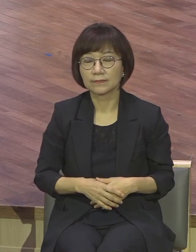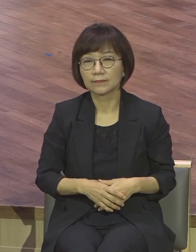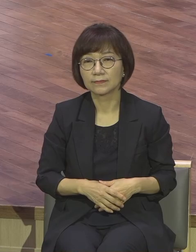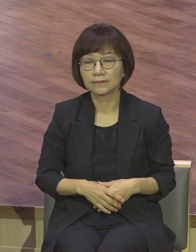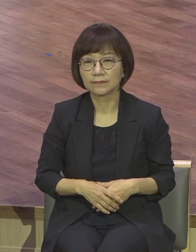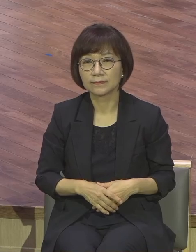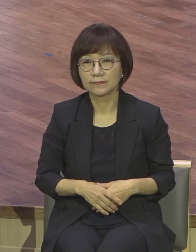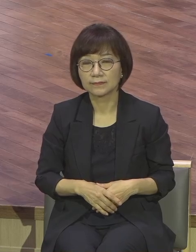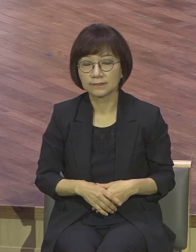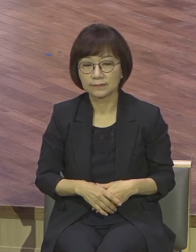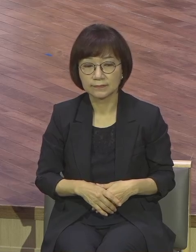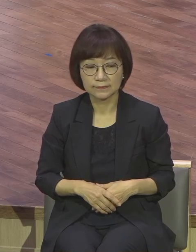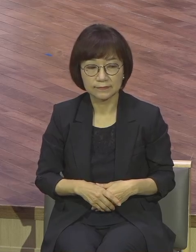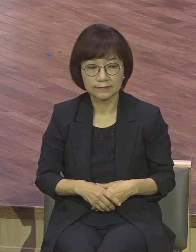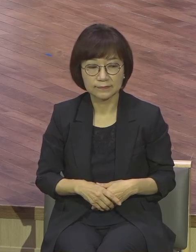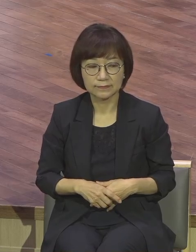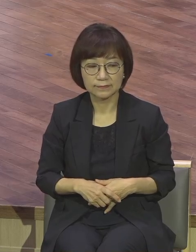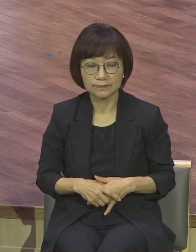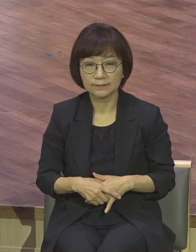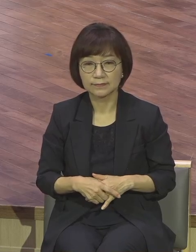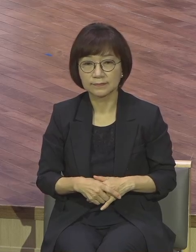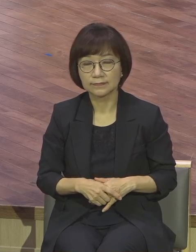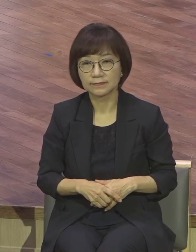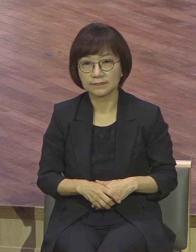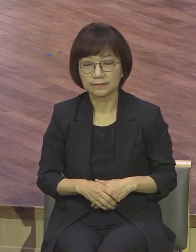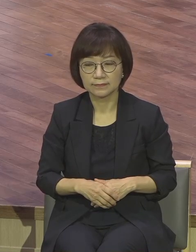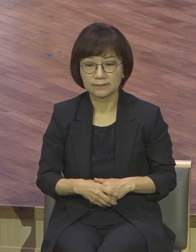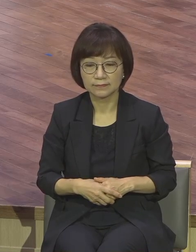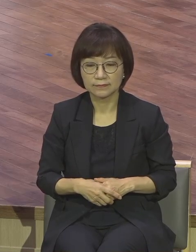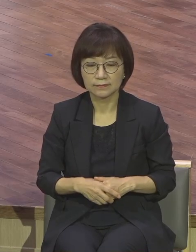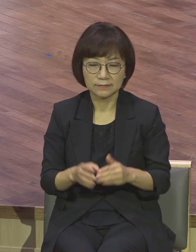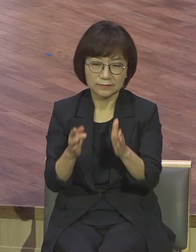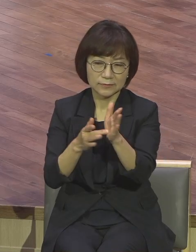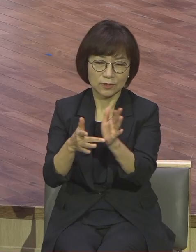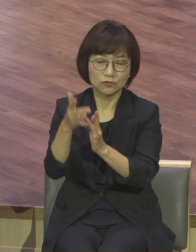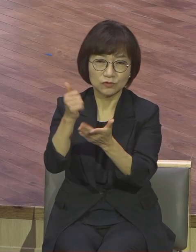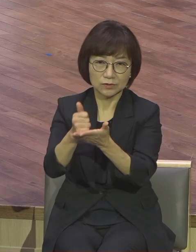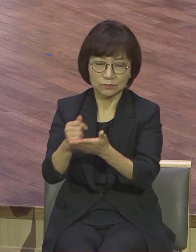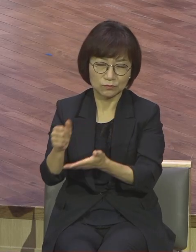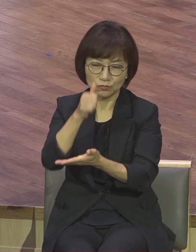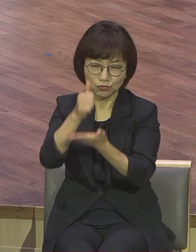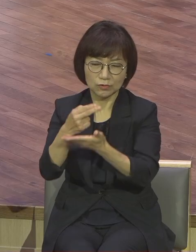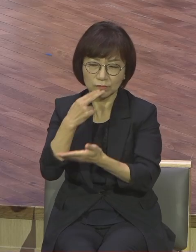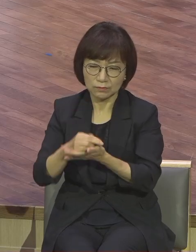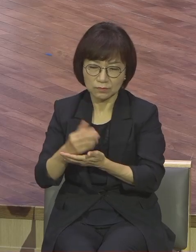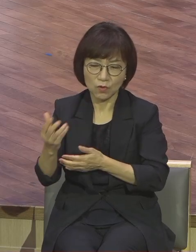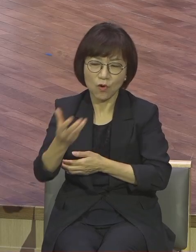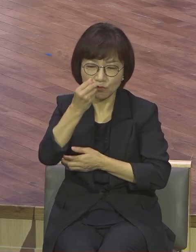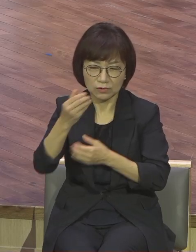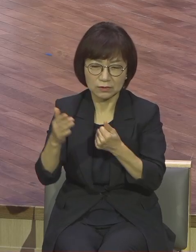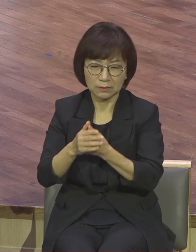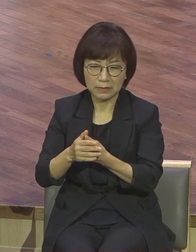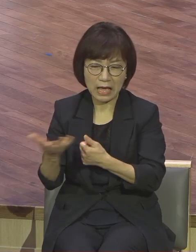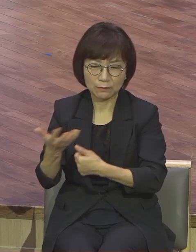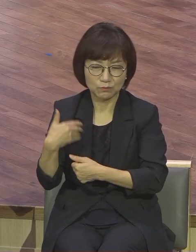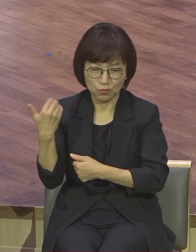예수님이 고통 알겠나? 죄 없는 분이 거룩한 분이 아니에요 육체를 가졌기 때문에